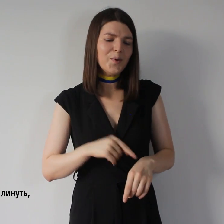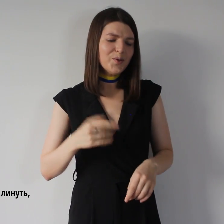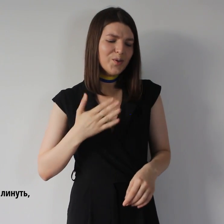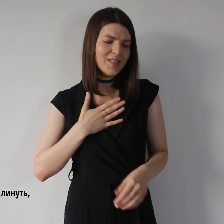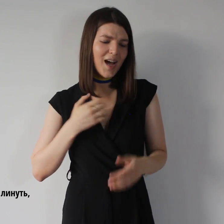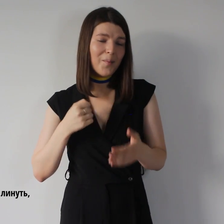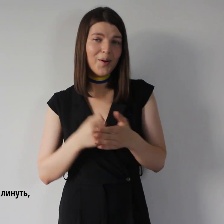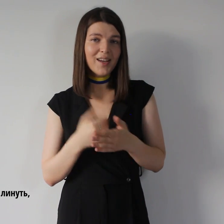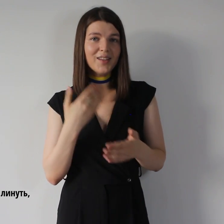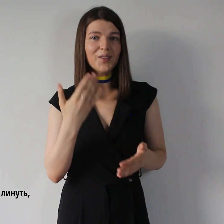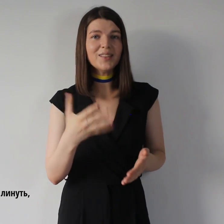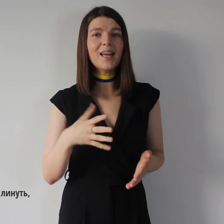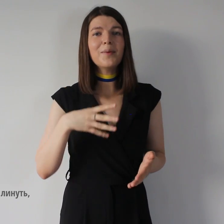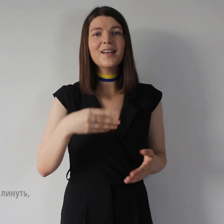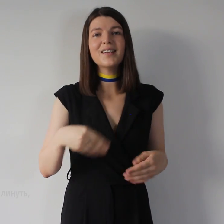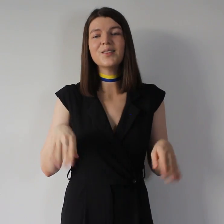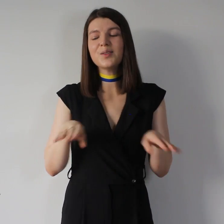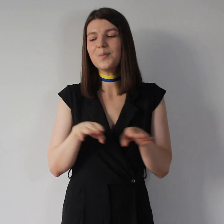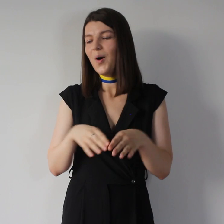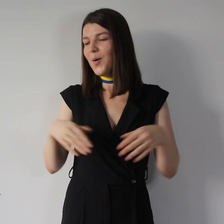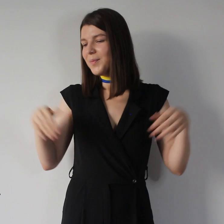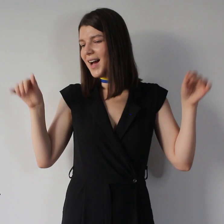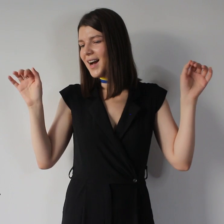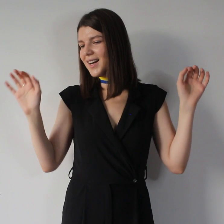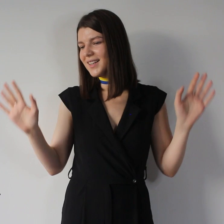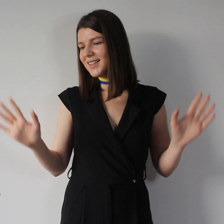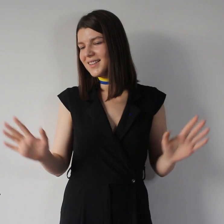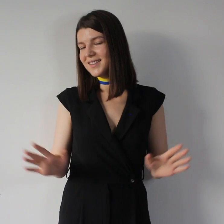почуття мої до тебе линуть, мов птахи